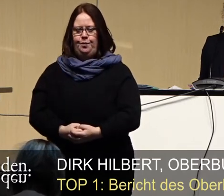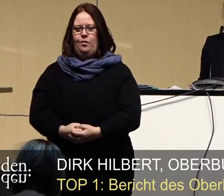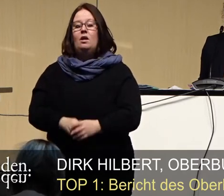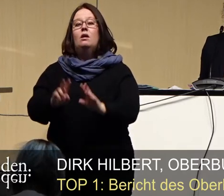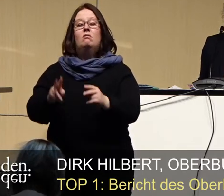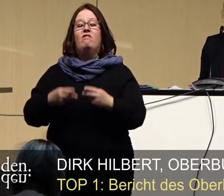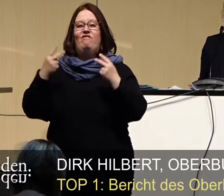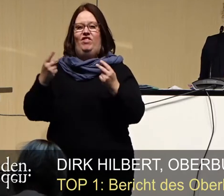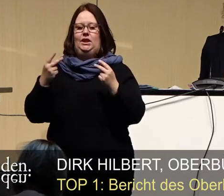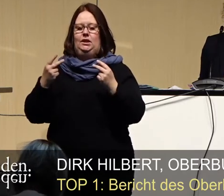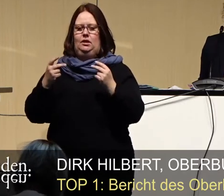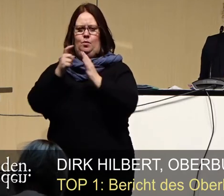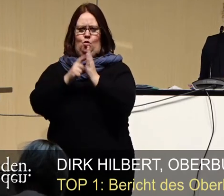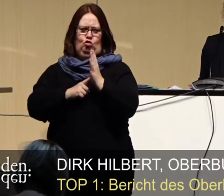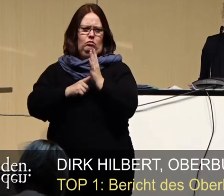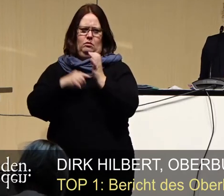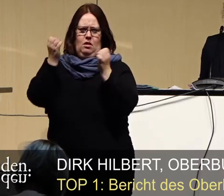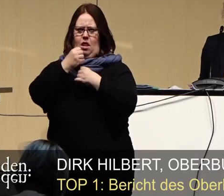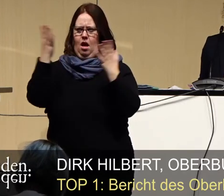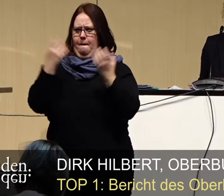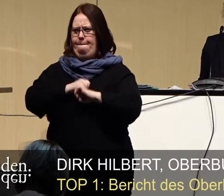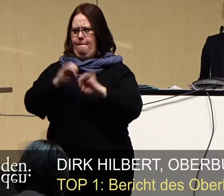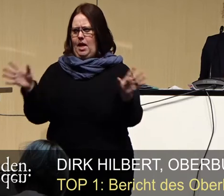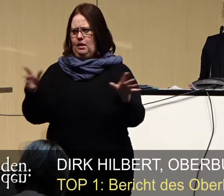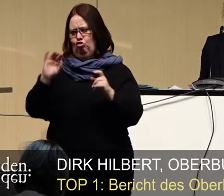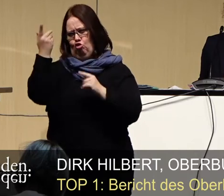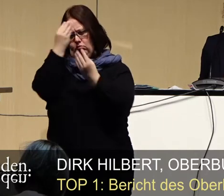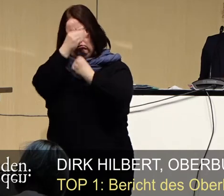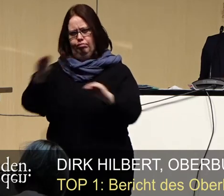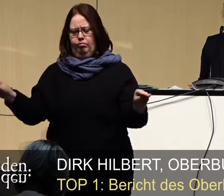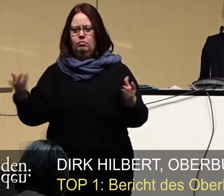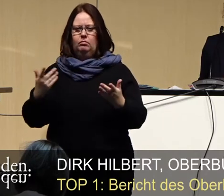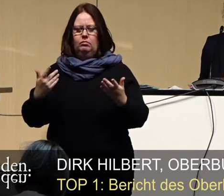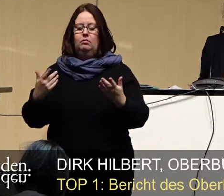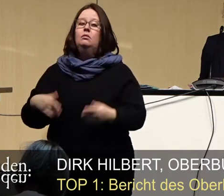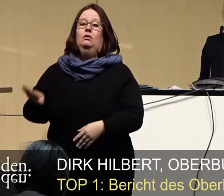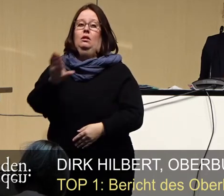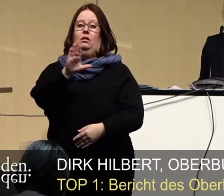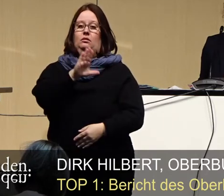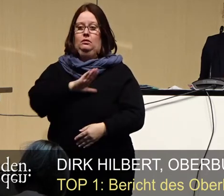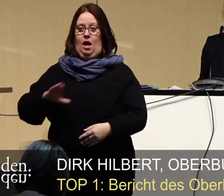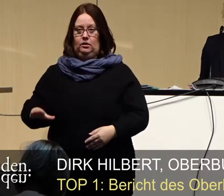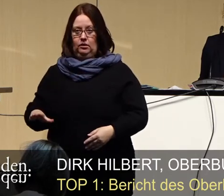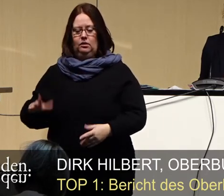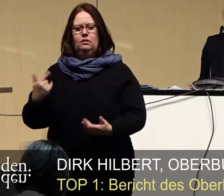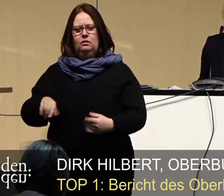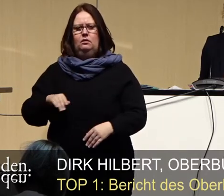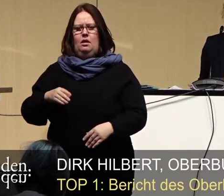wichtigsten Eckpunde konnten Sie bereits den Medien entnehmen. Sachsen hat das